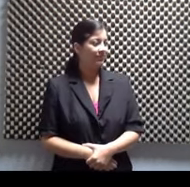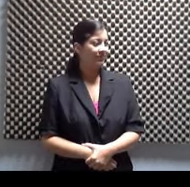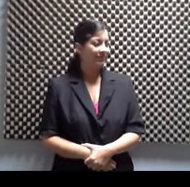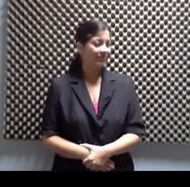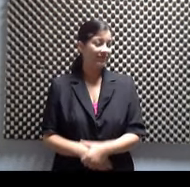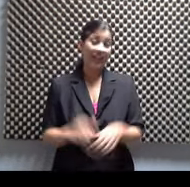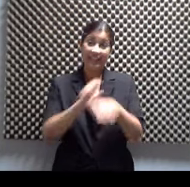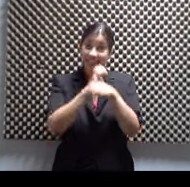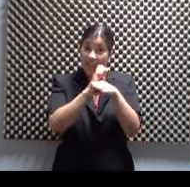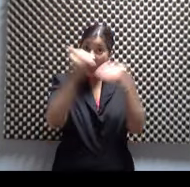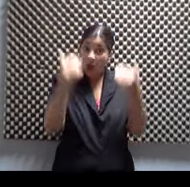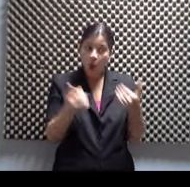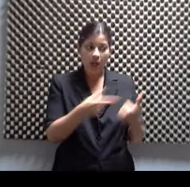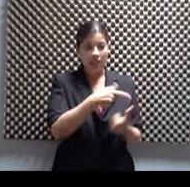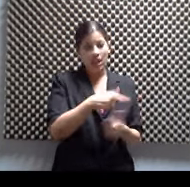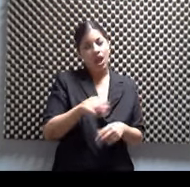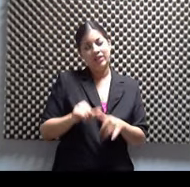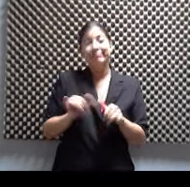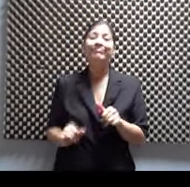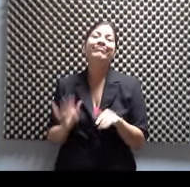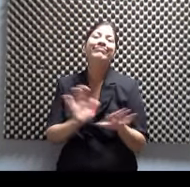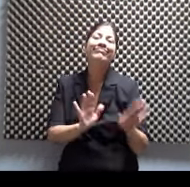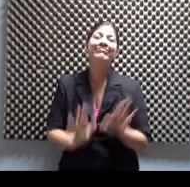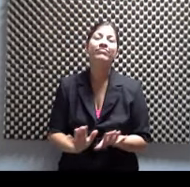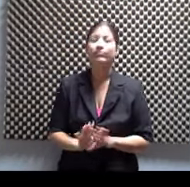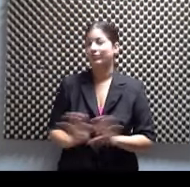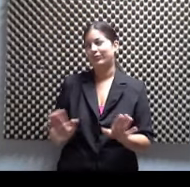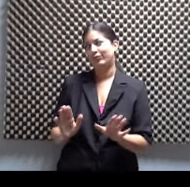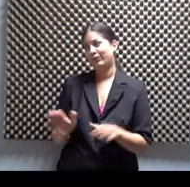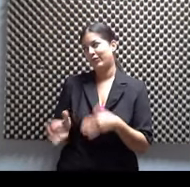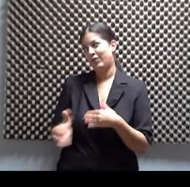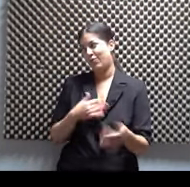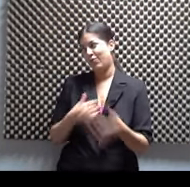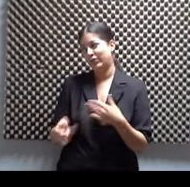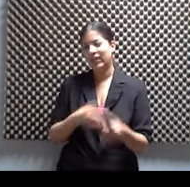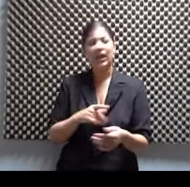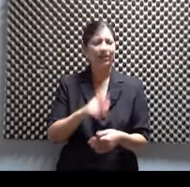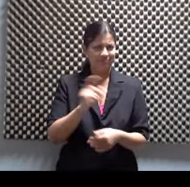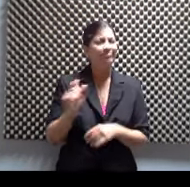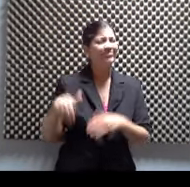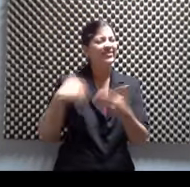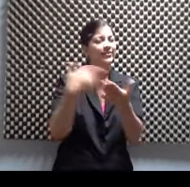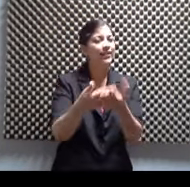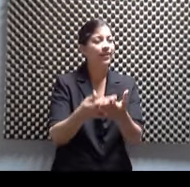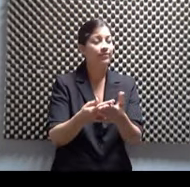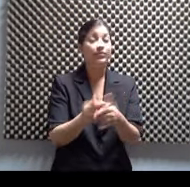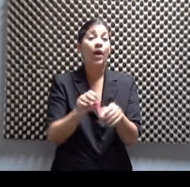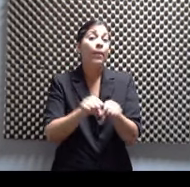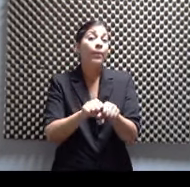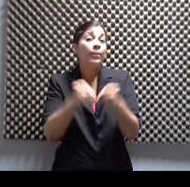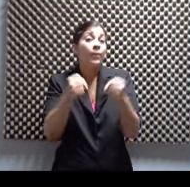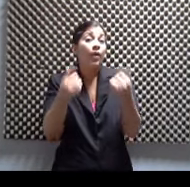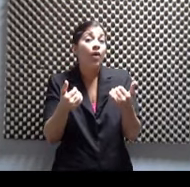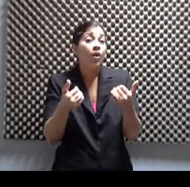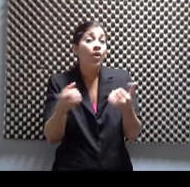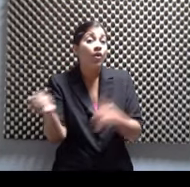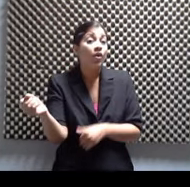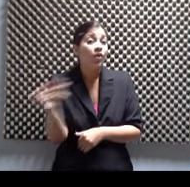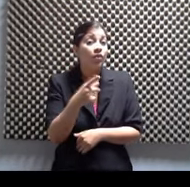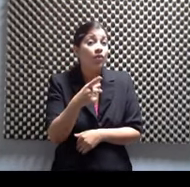sentada. Pero no te preocupes, ella llega. Ella llega, Carlos. Ella llega. Nosotros nos vamos a una pausilla y regresamos con Roberto